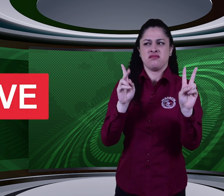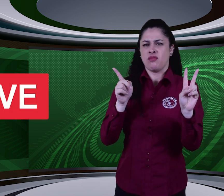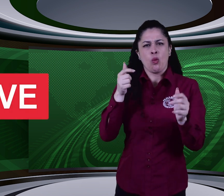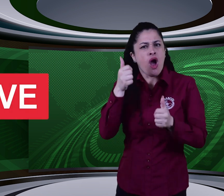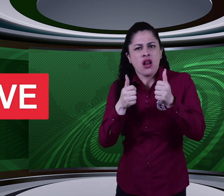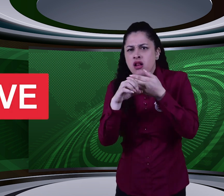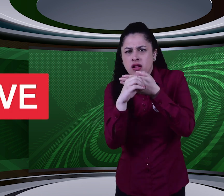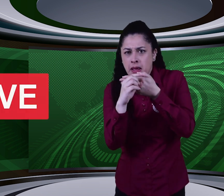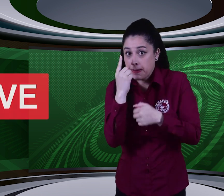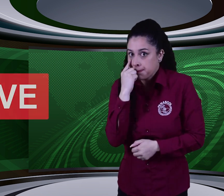desde esta cuenta.